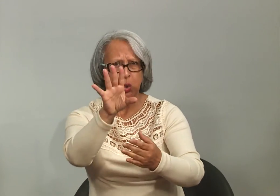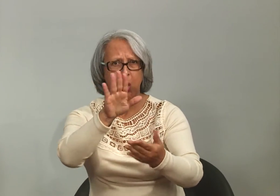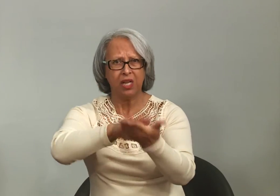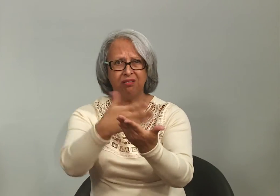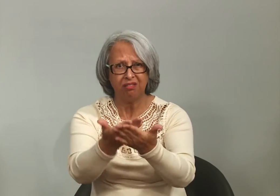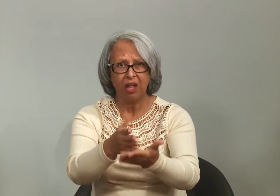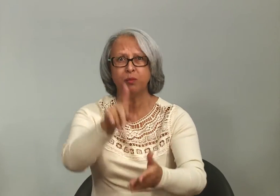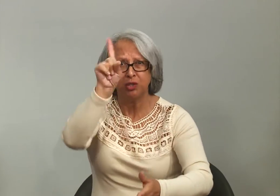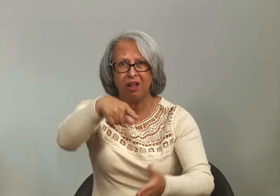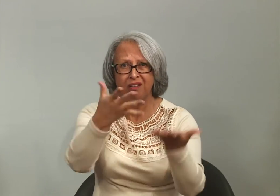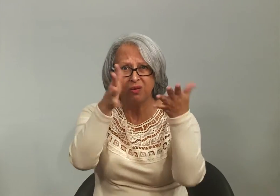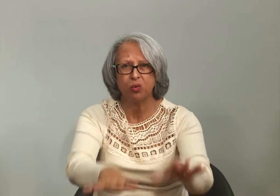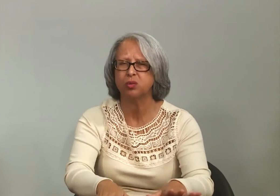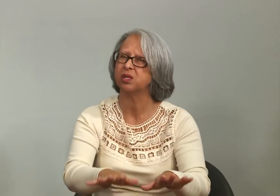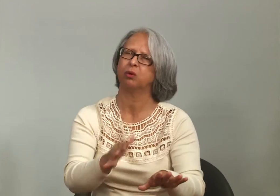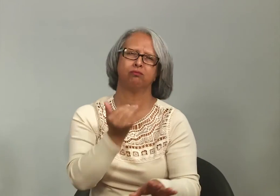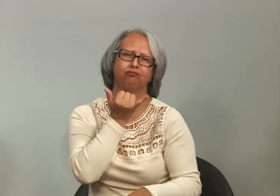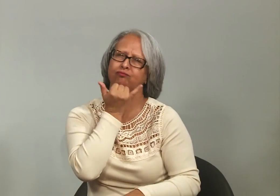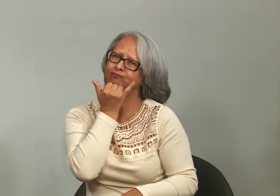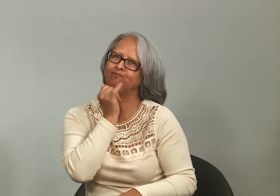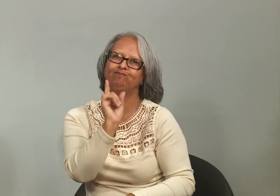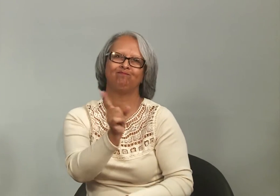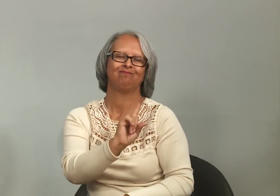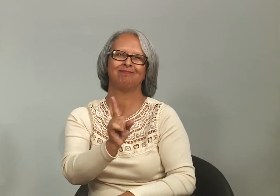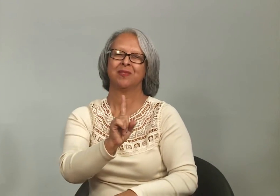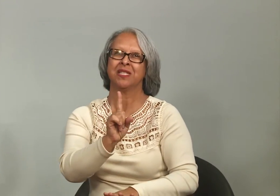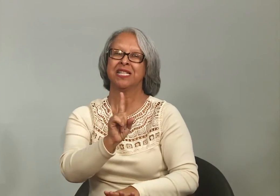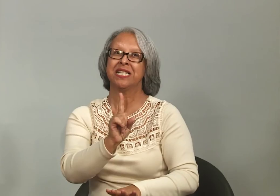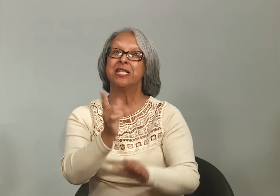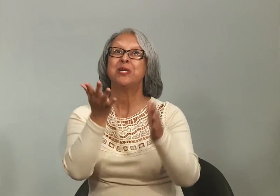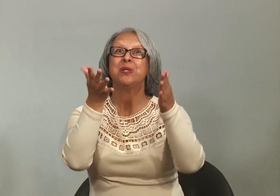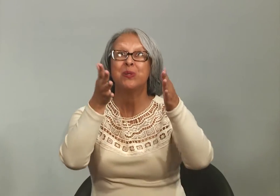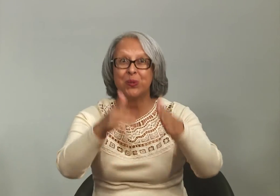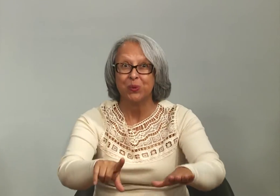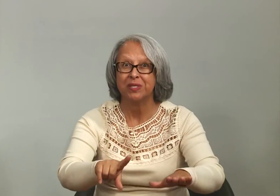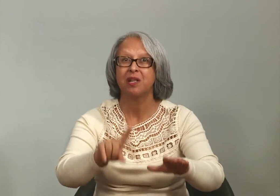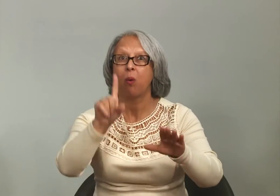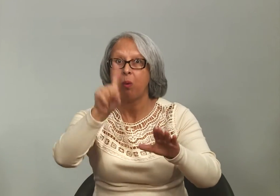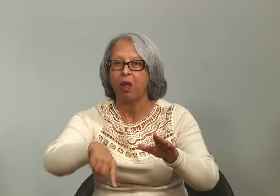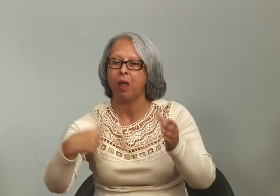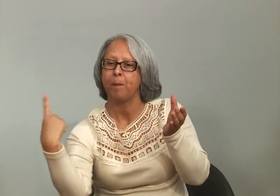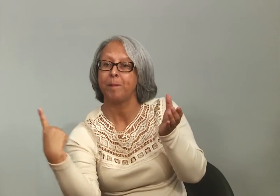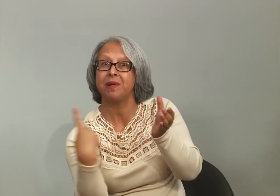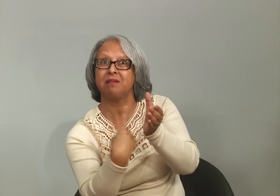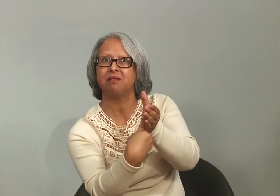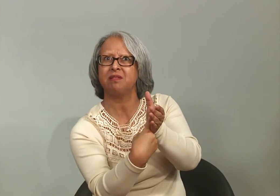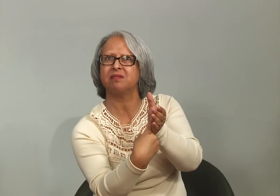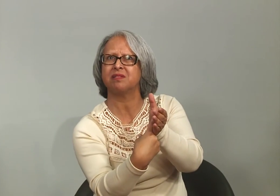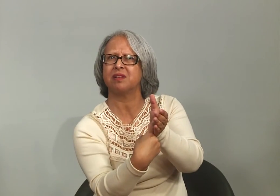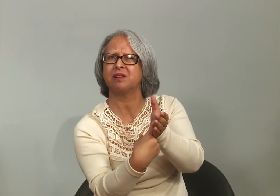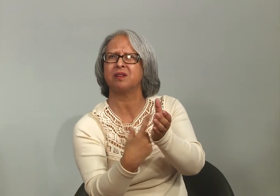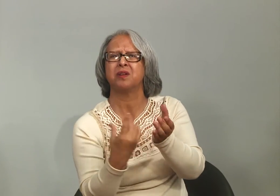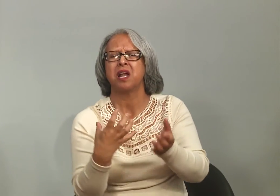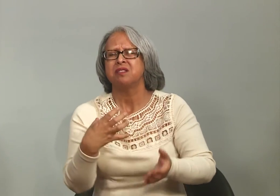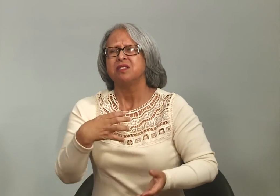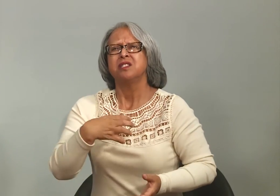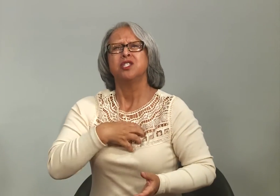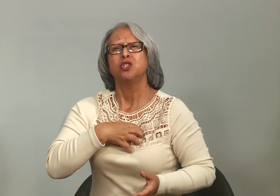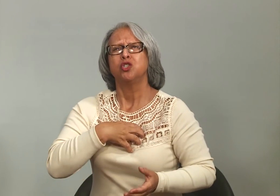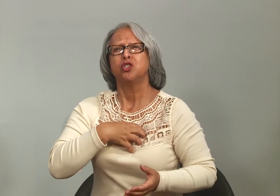se só houver intérpretes, não é inclusão, me desculpa. A inclusão é o pertencimento, é se